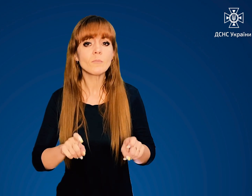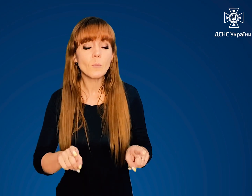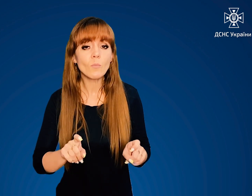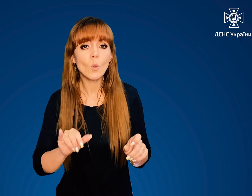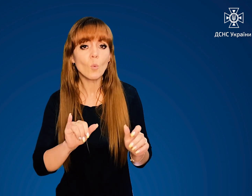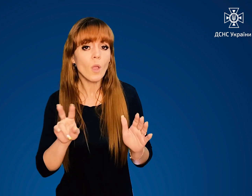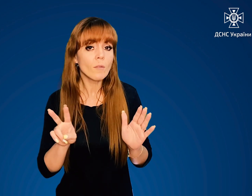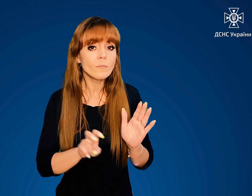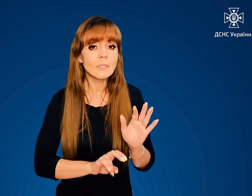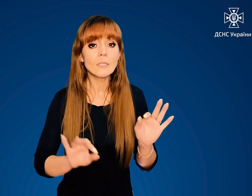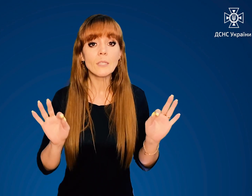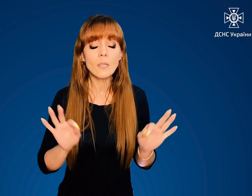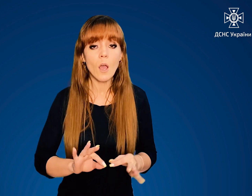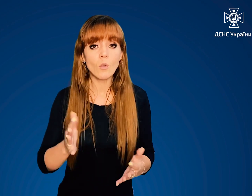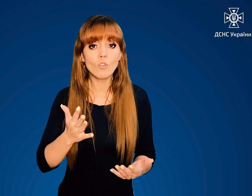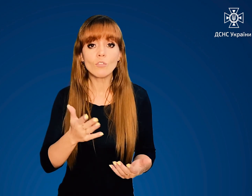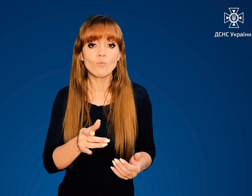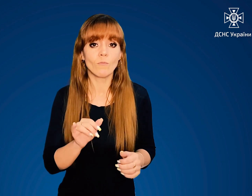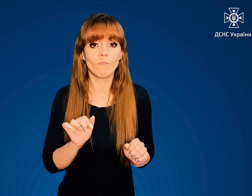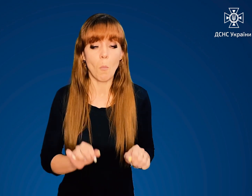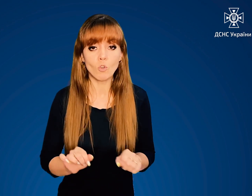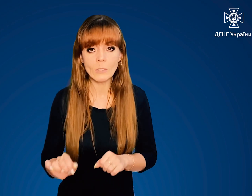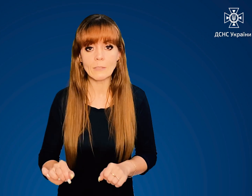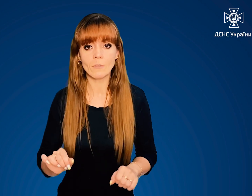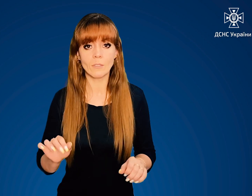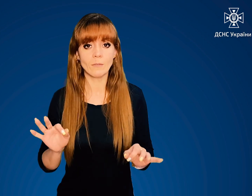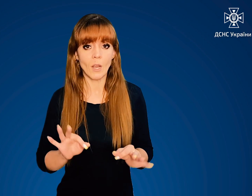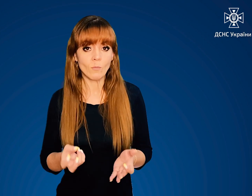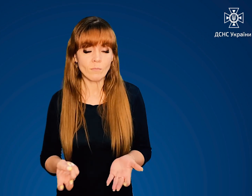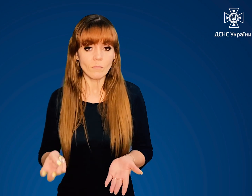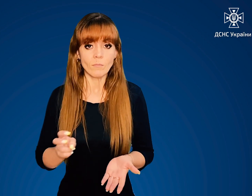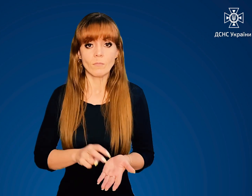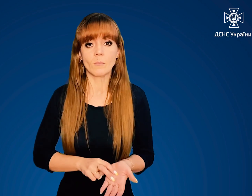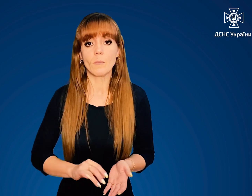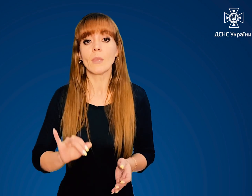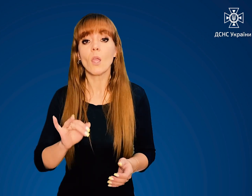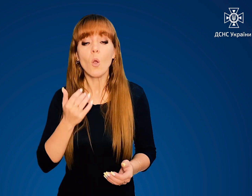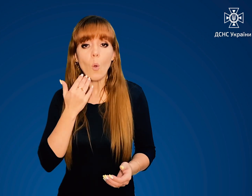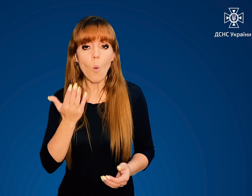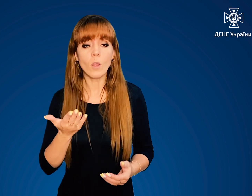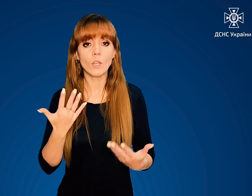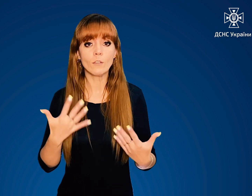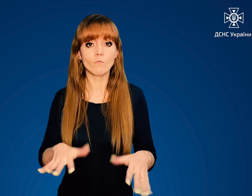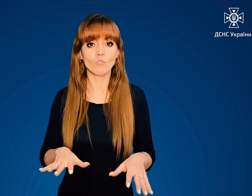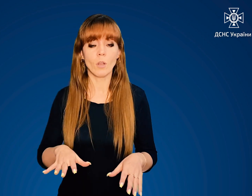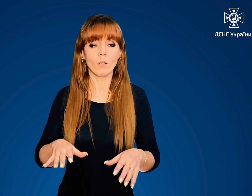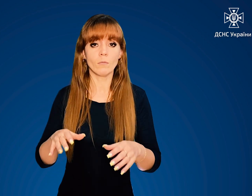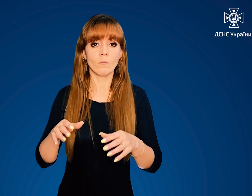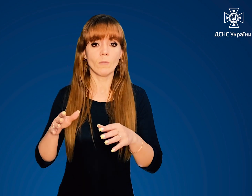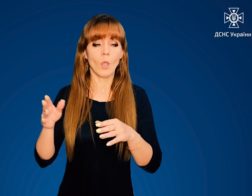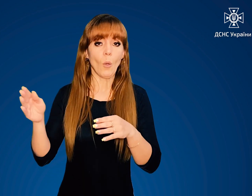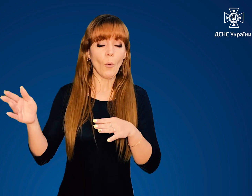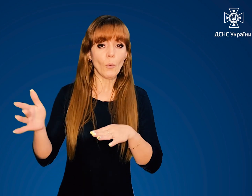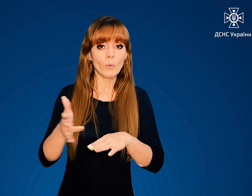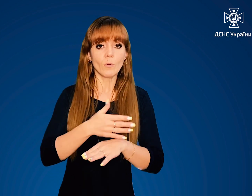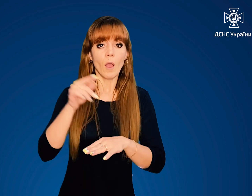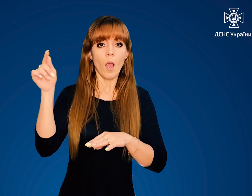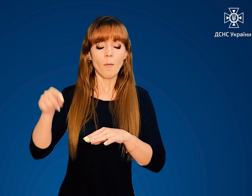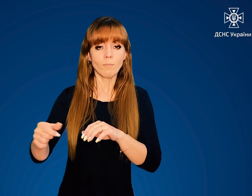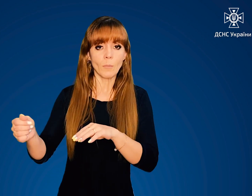Біжіть в укриття одразу, як з'явиться можливість звестися на ноги і коли минула вибухова хвиля від